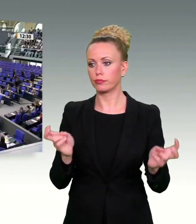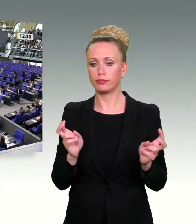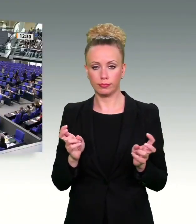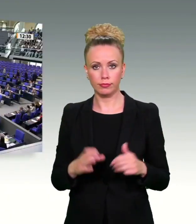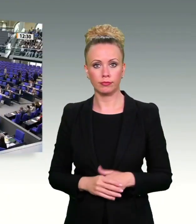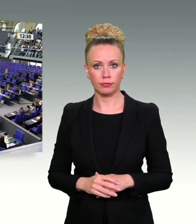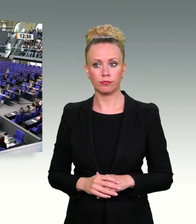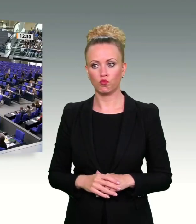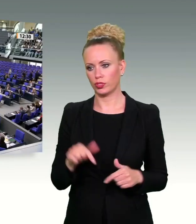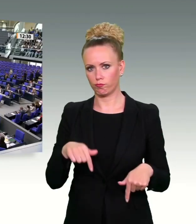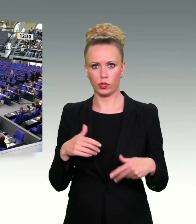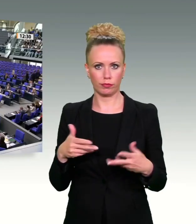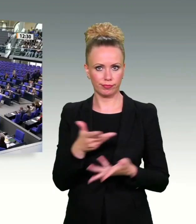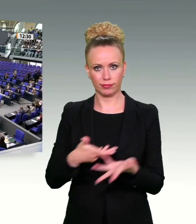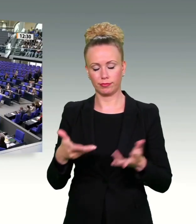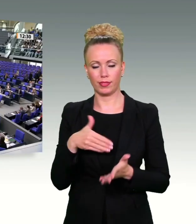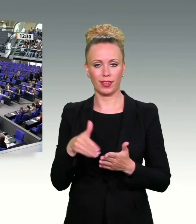fortführen können.